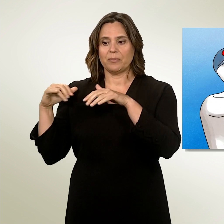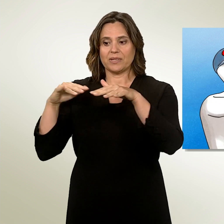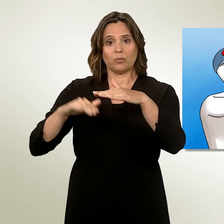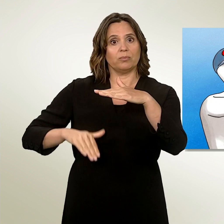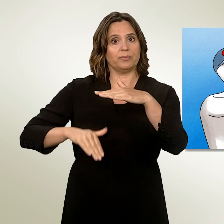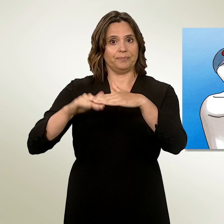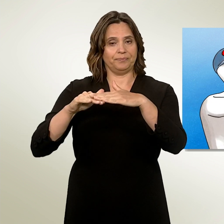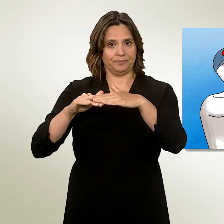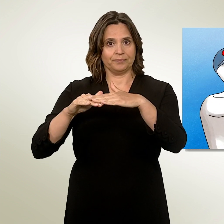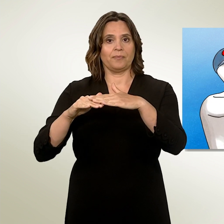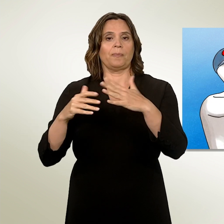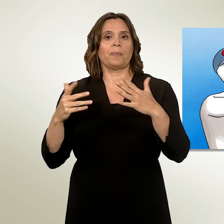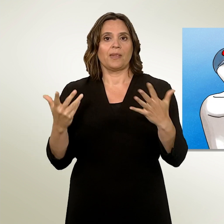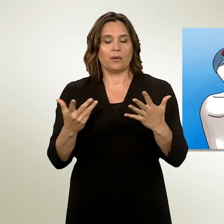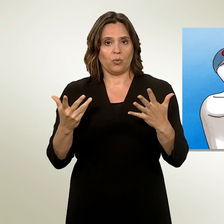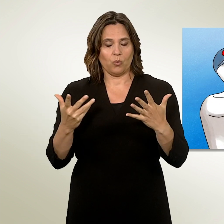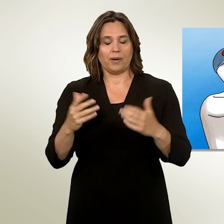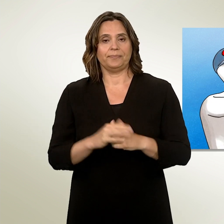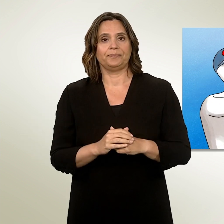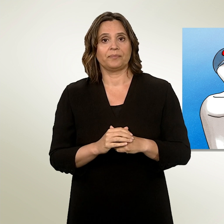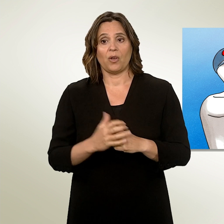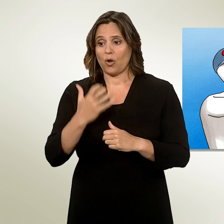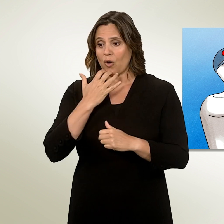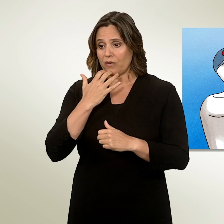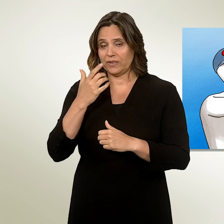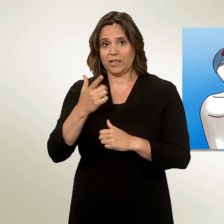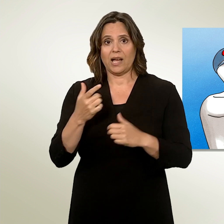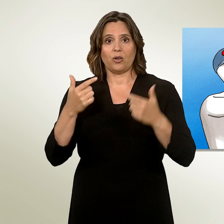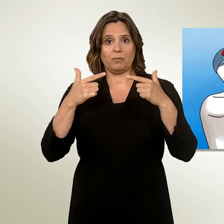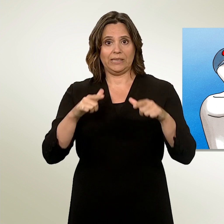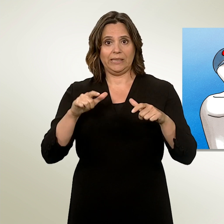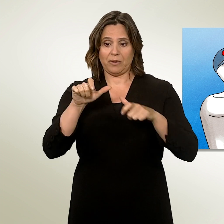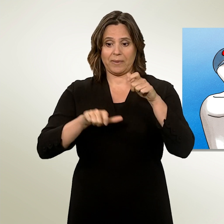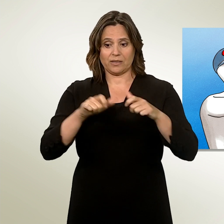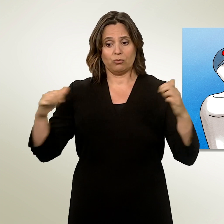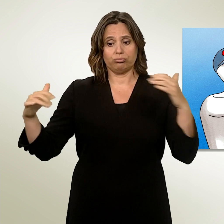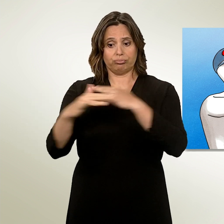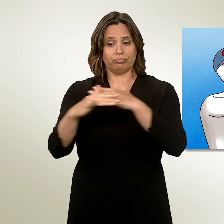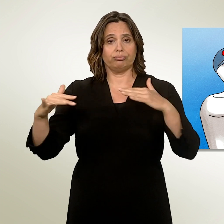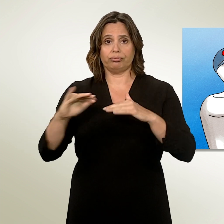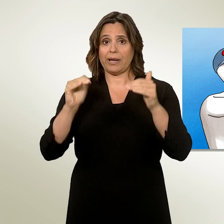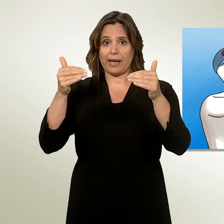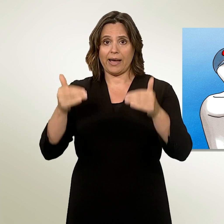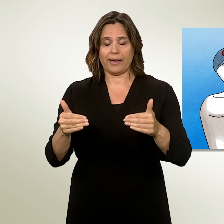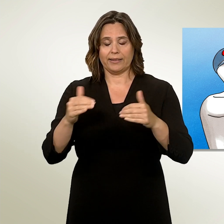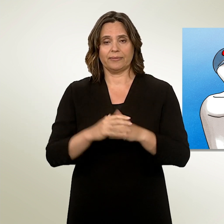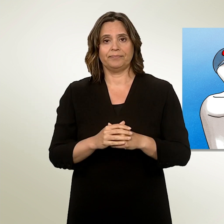appelée Initiative de limitation, veut mettre un terme à la libre circulation des personnes. Le comité estime en effet que depuis l